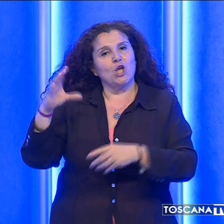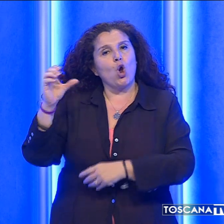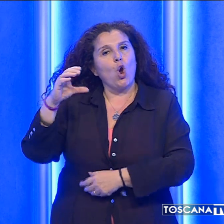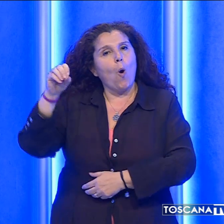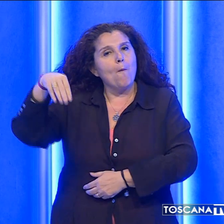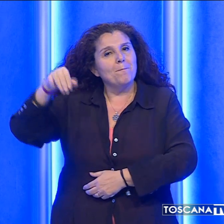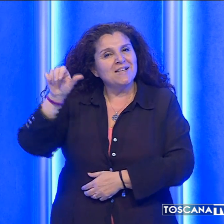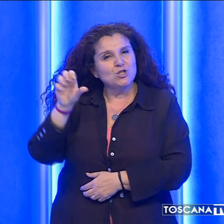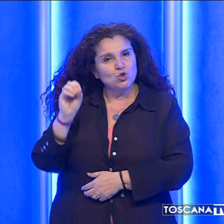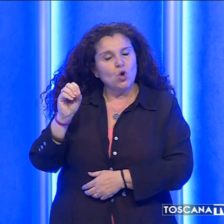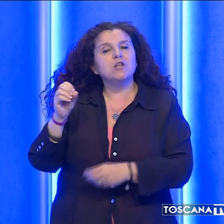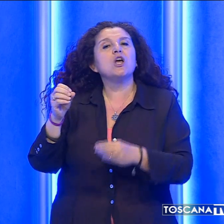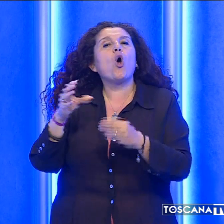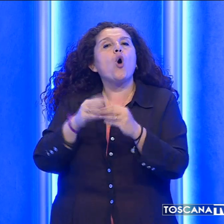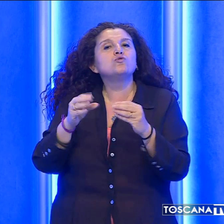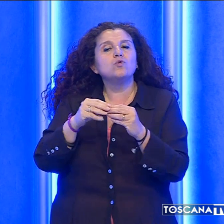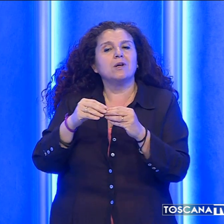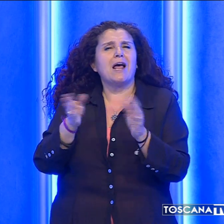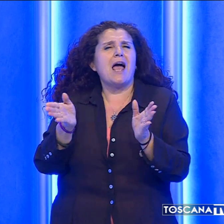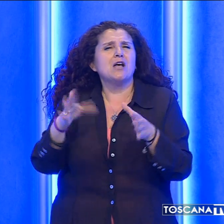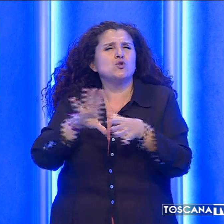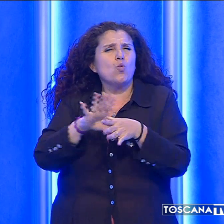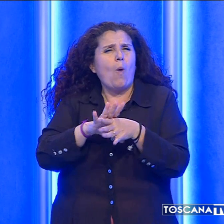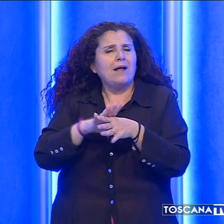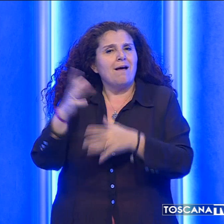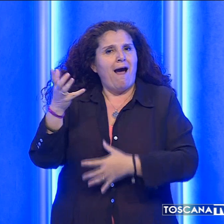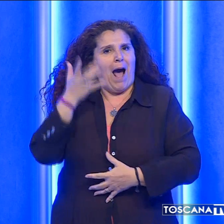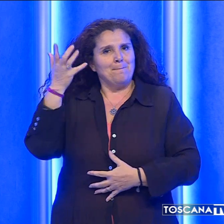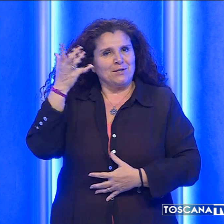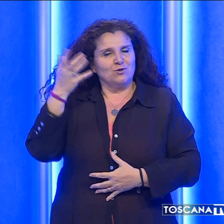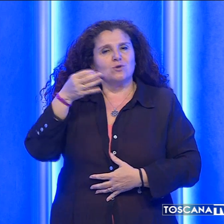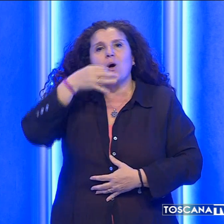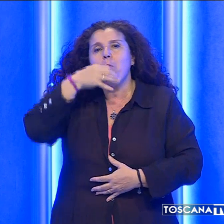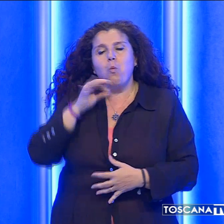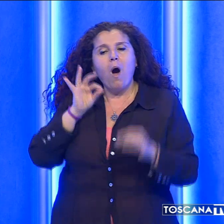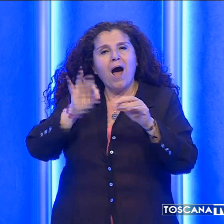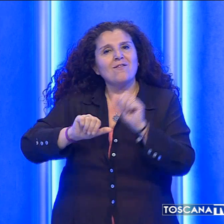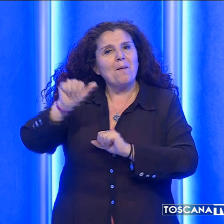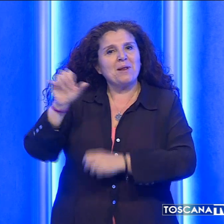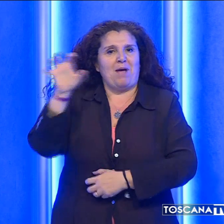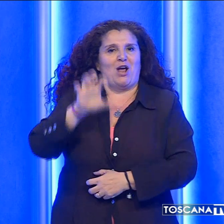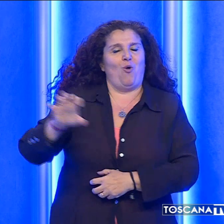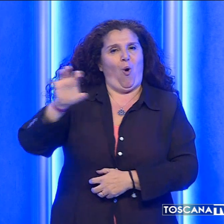di costruire una squadra ambiziosa che possa tornare il prima possibile in Europa.